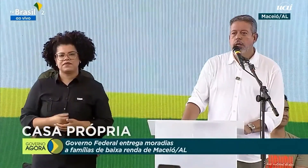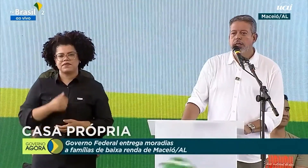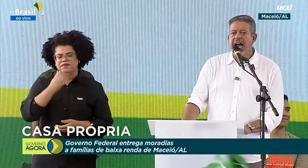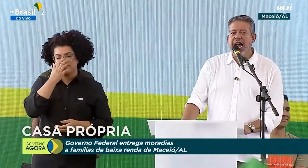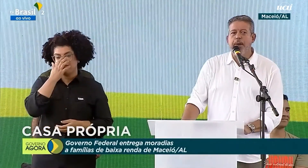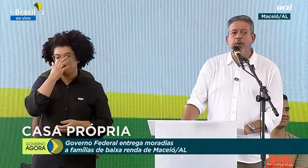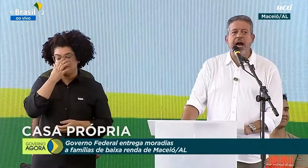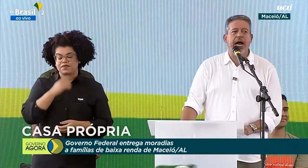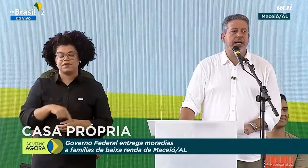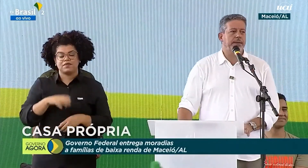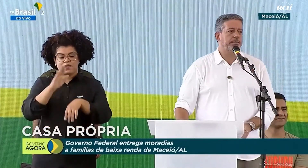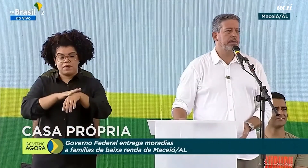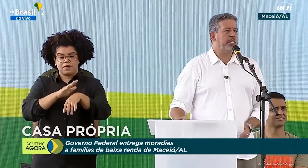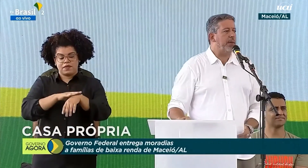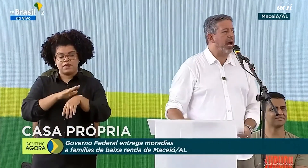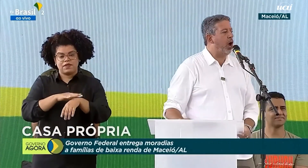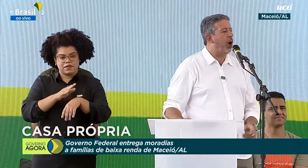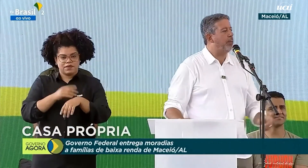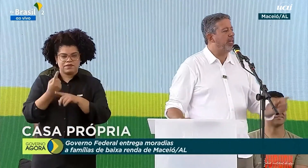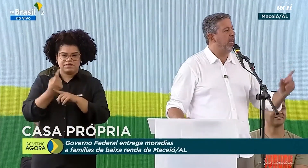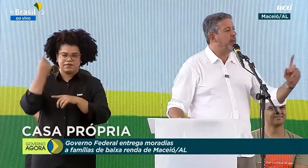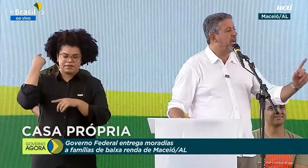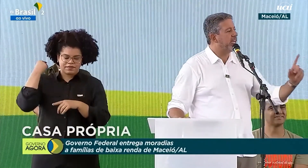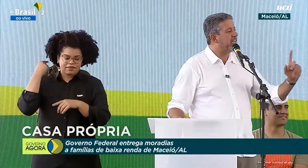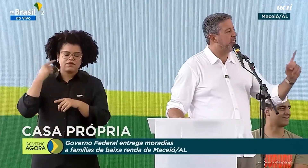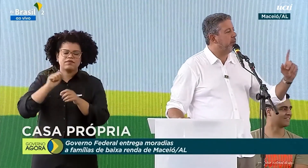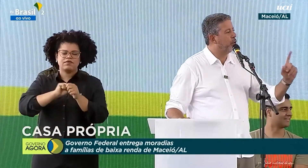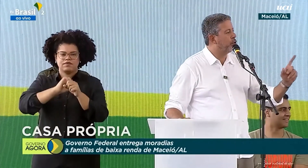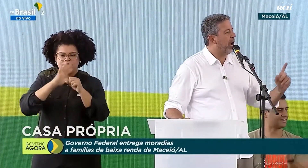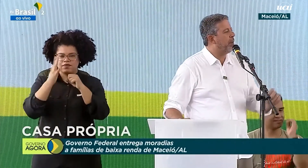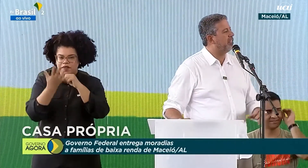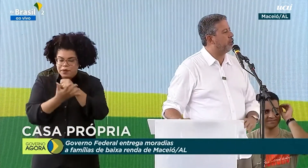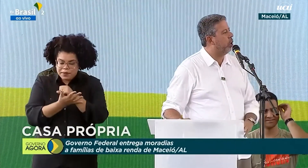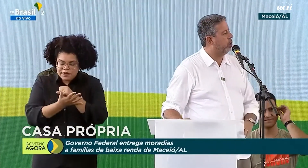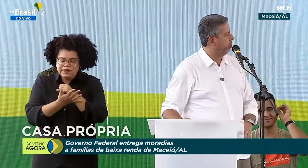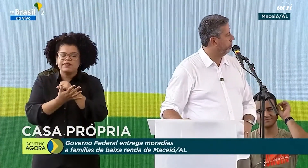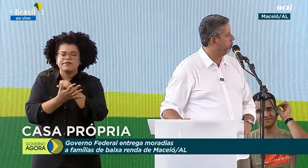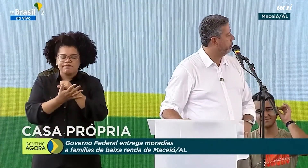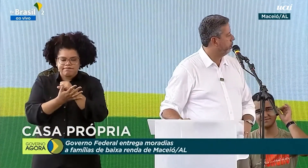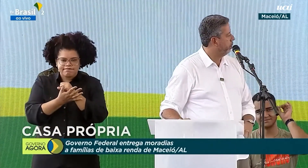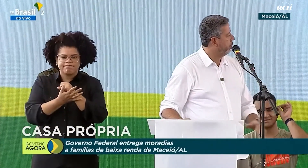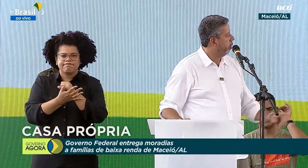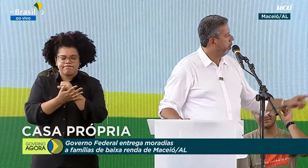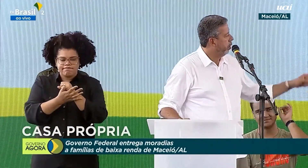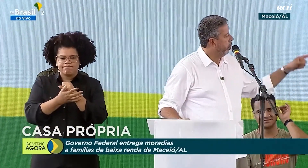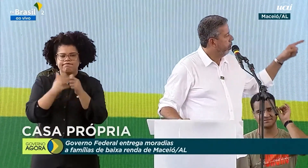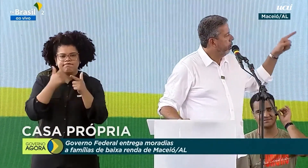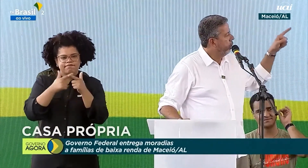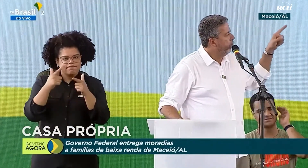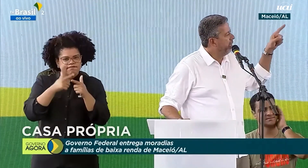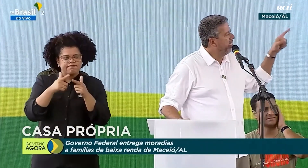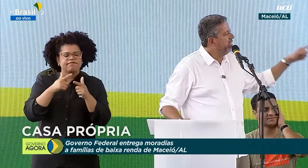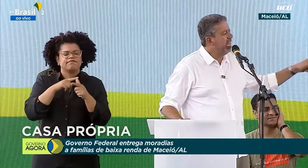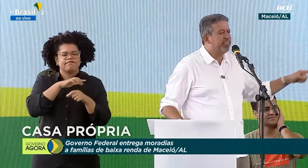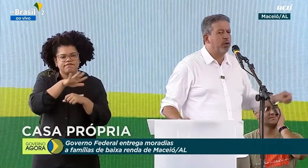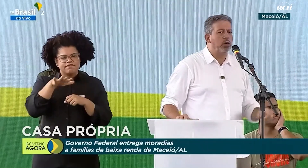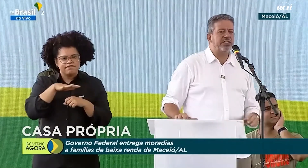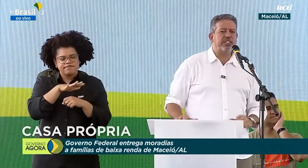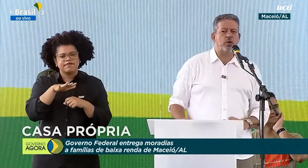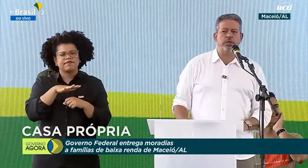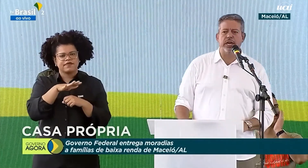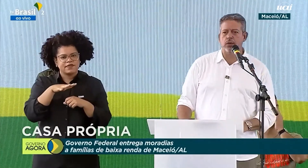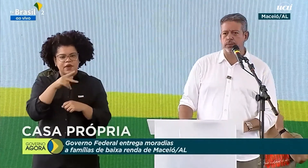Na época da maior pandemia que esse mundo já passou, o presidente